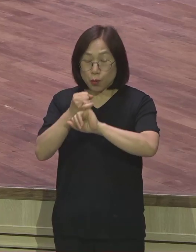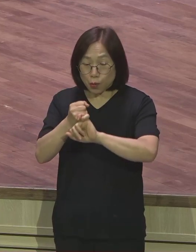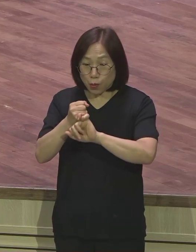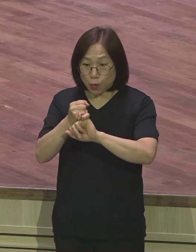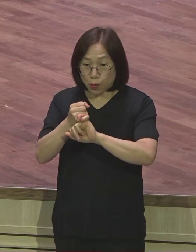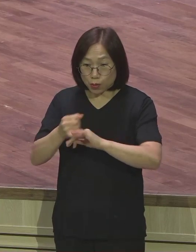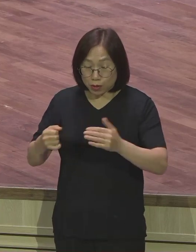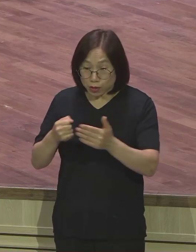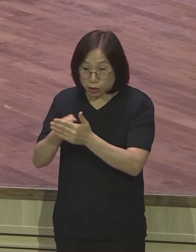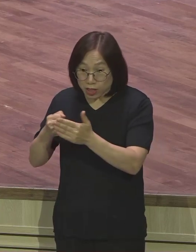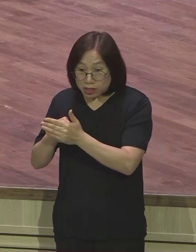아니어도 됩니다